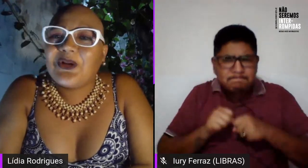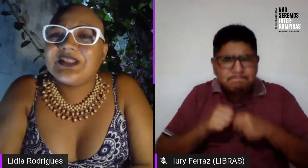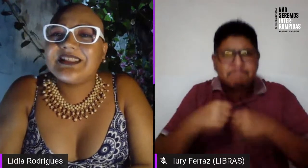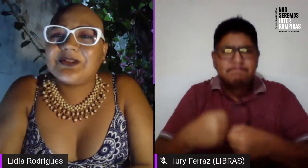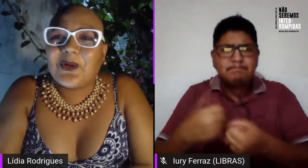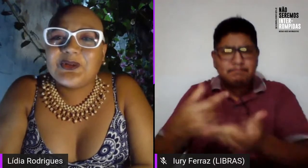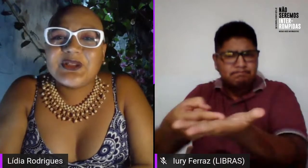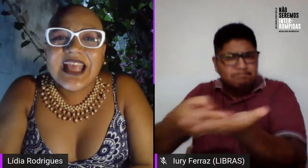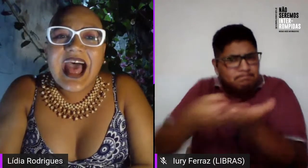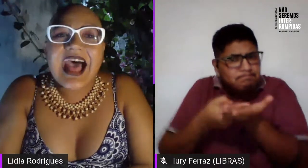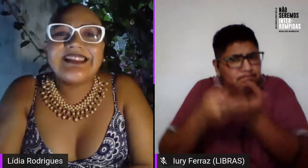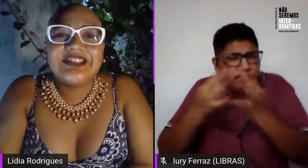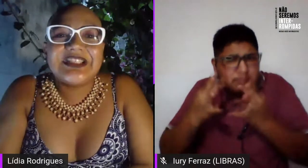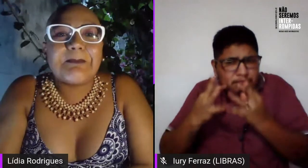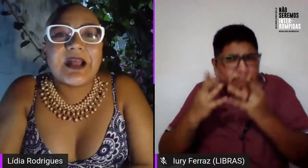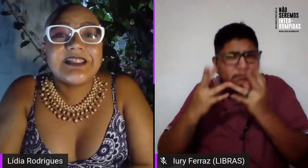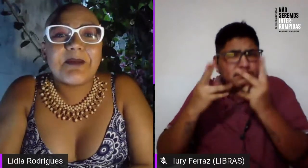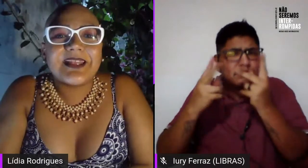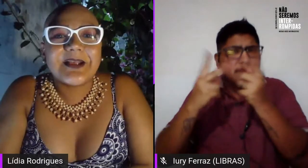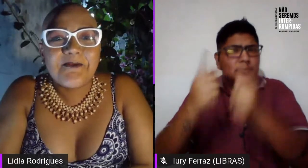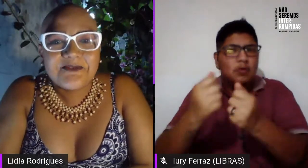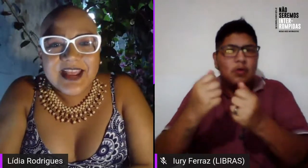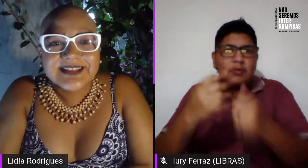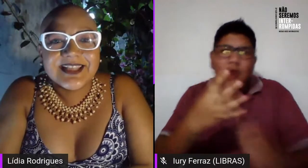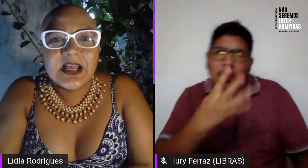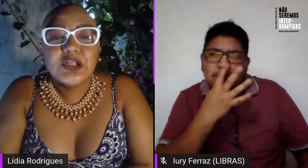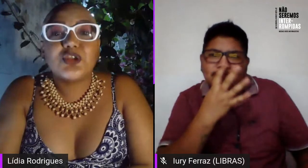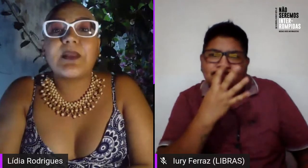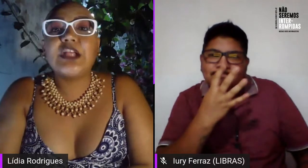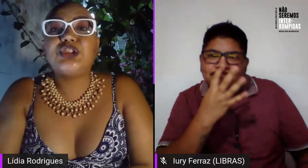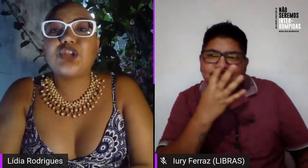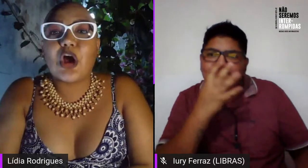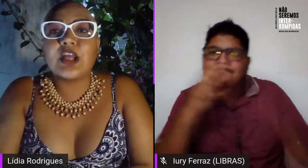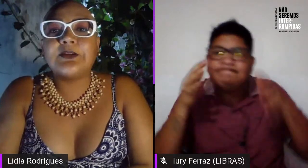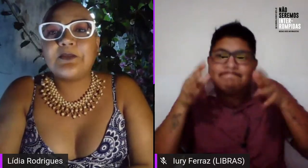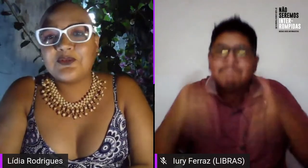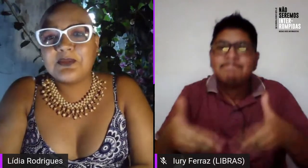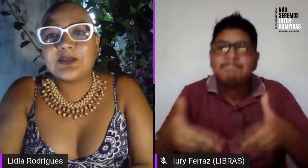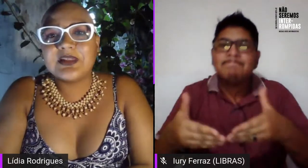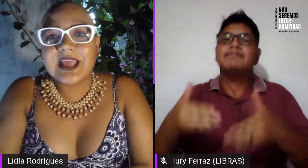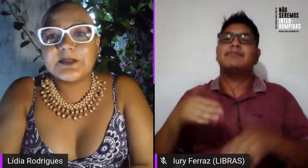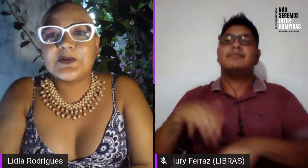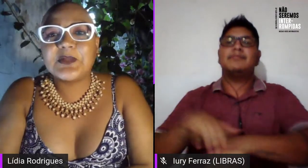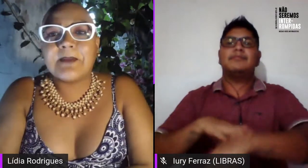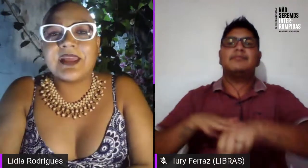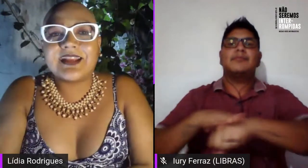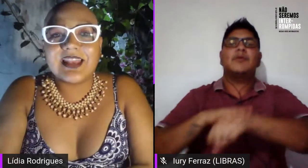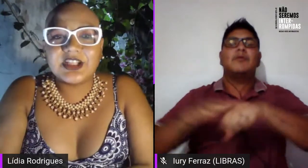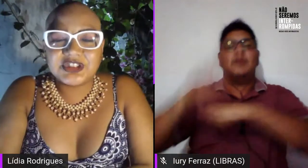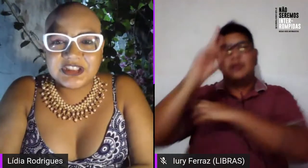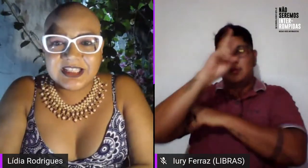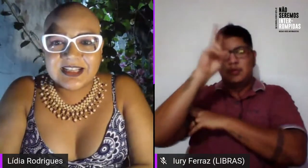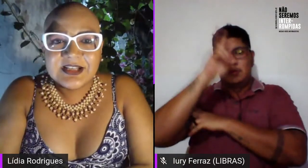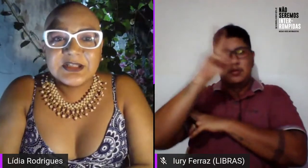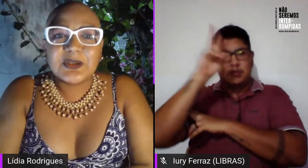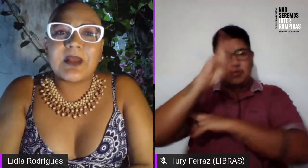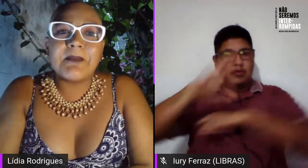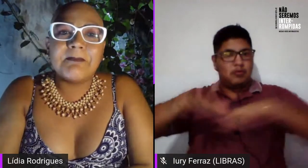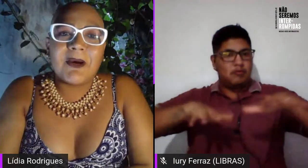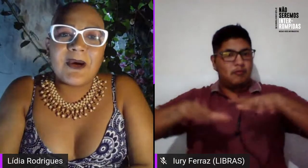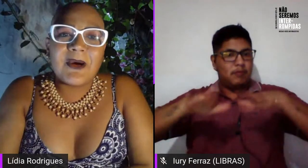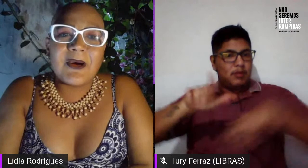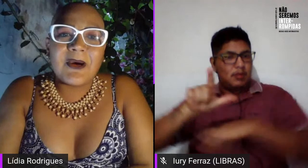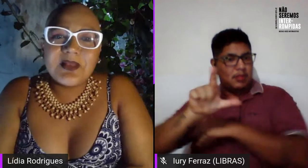todas, todos e todos a assistir e participar dessa conversa sobre a história do movimento lésbico na América Latina,